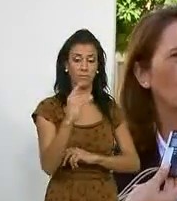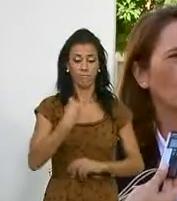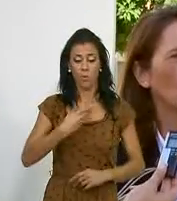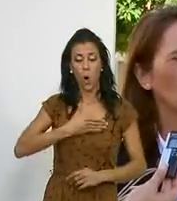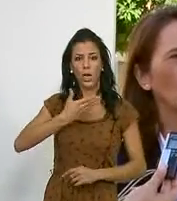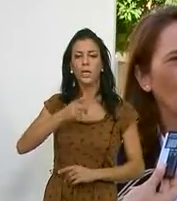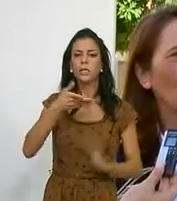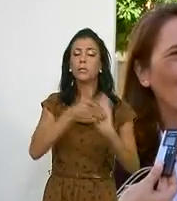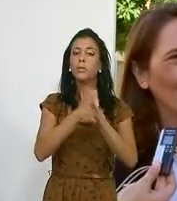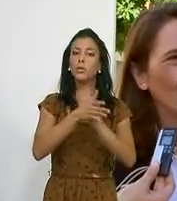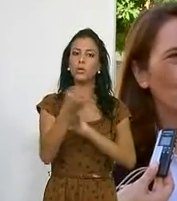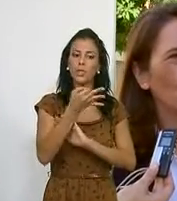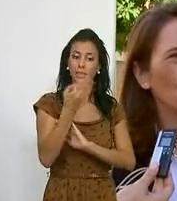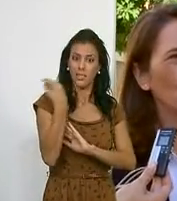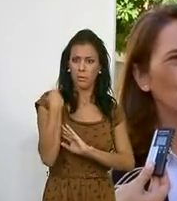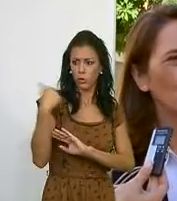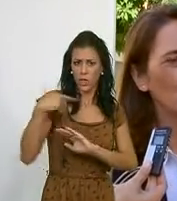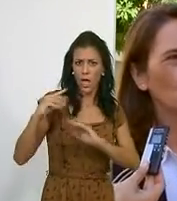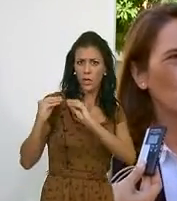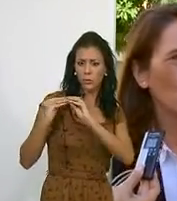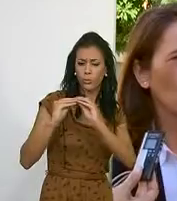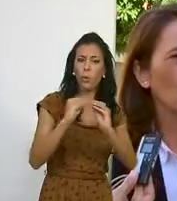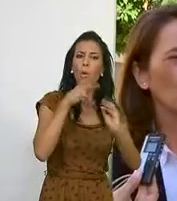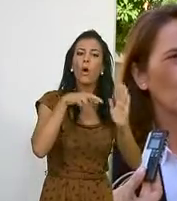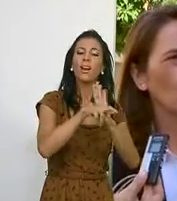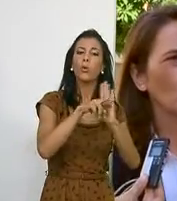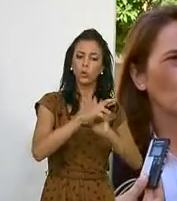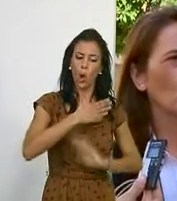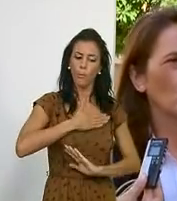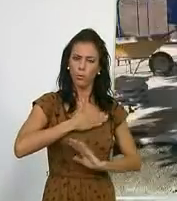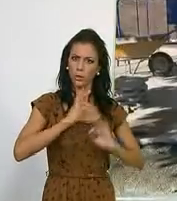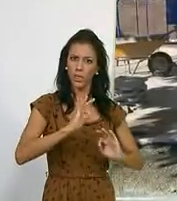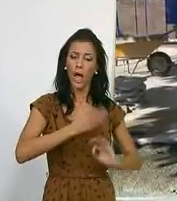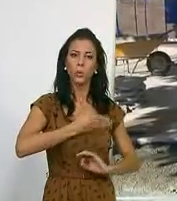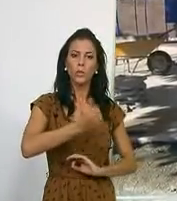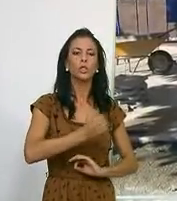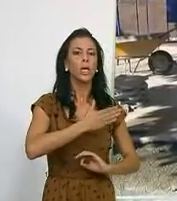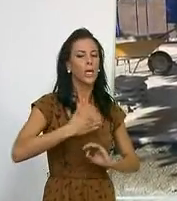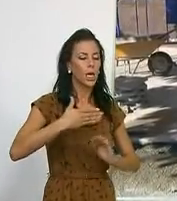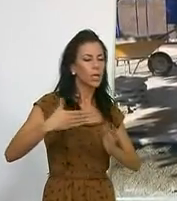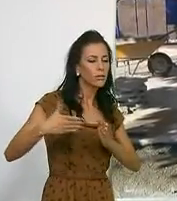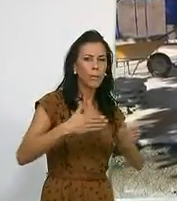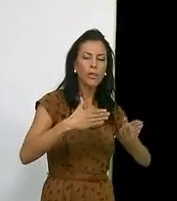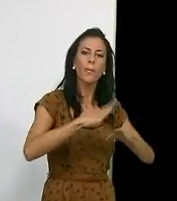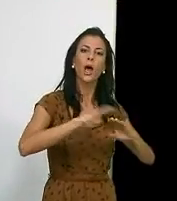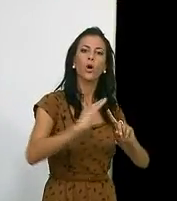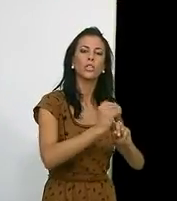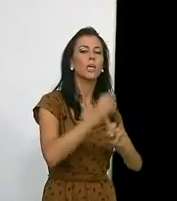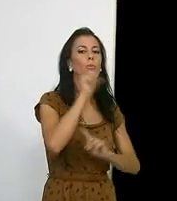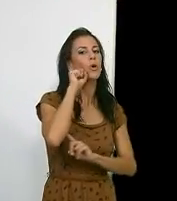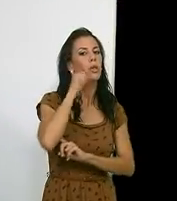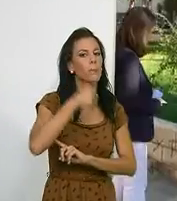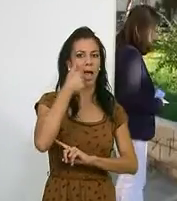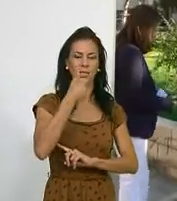que la actuación que se viene llevando a cabo con recursos del propio ayuntamiento van encaminadas a conseguir un motril